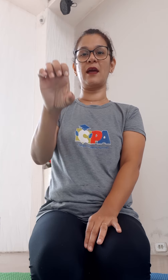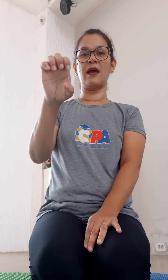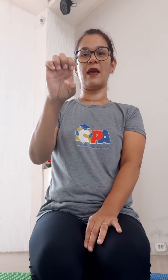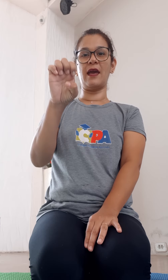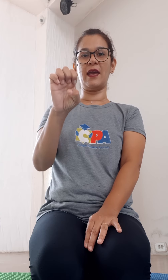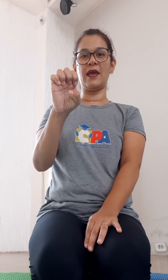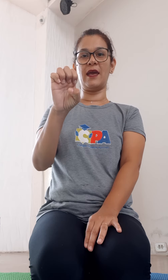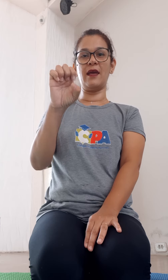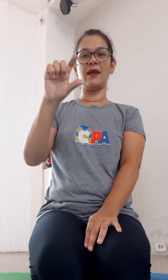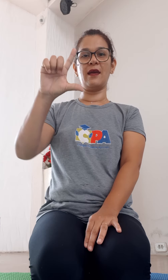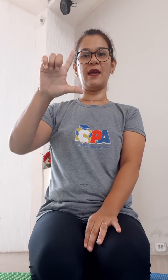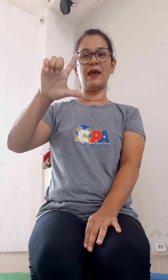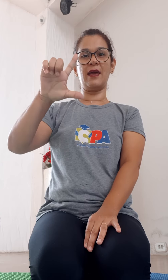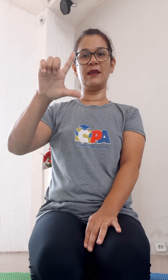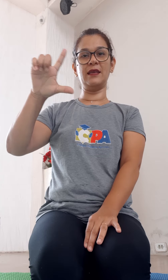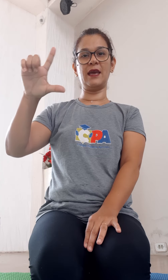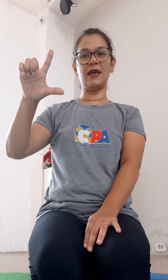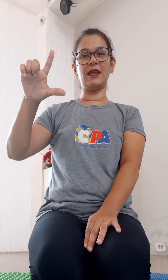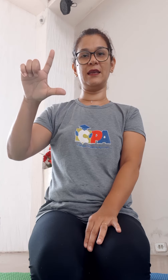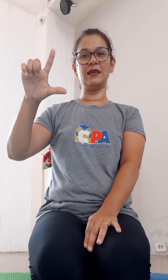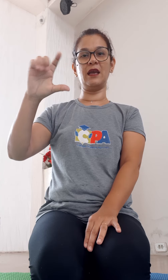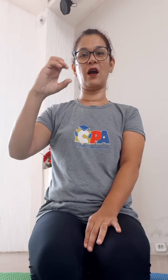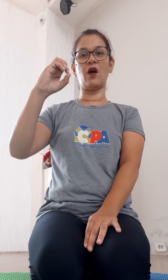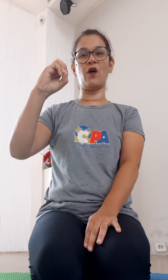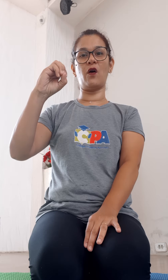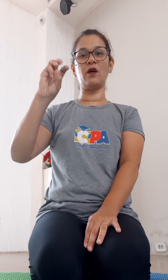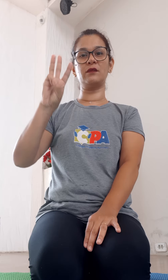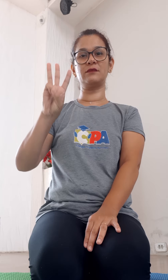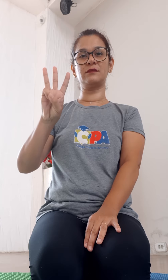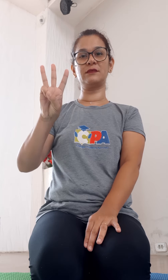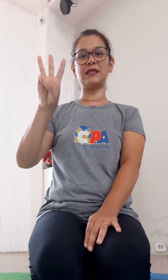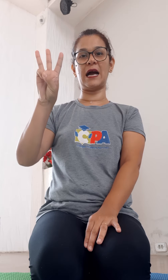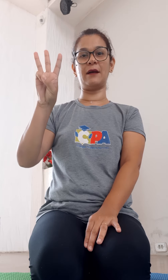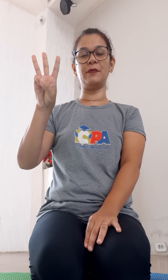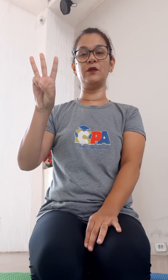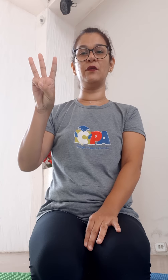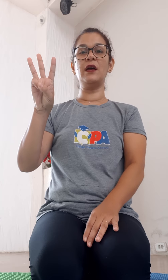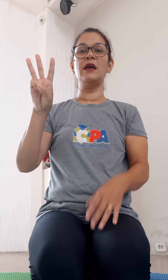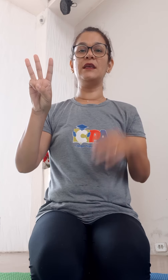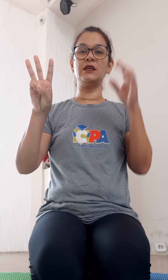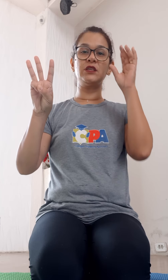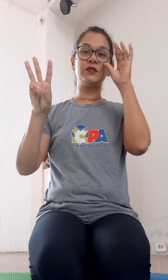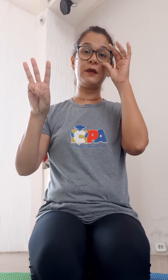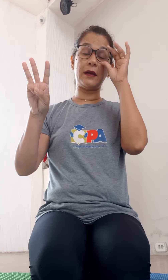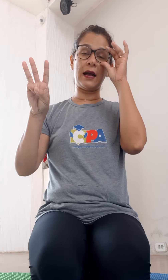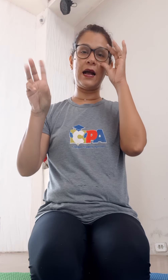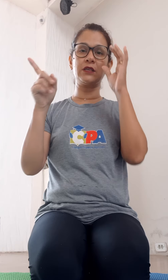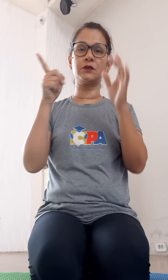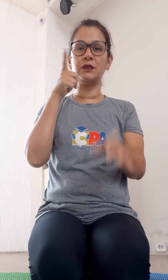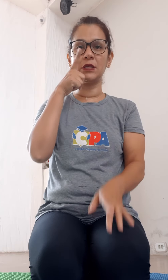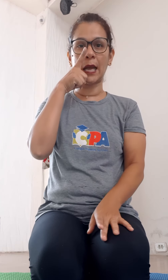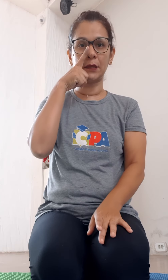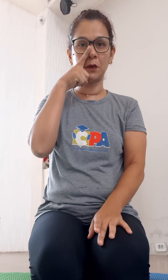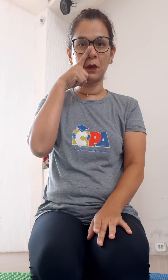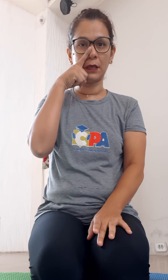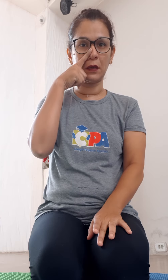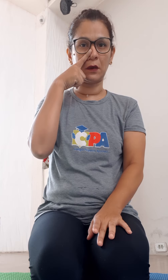E, L, L, O, W, e a gente arrasta o indicador aqui, ó,